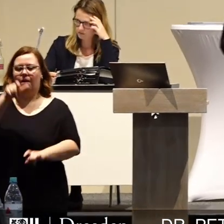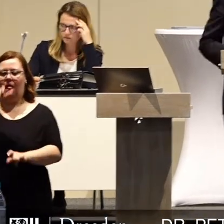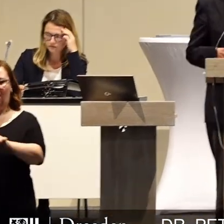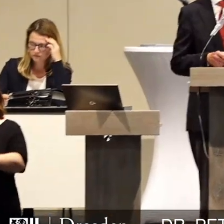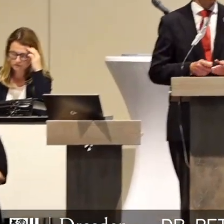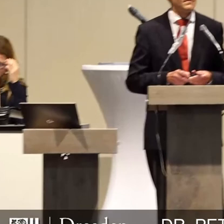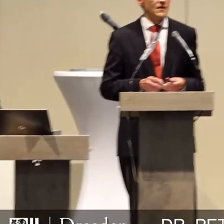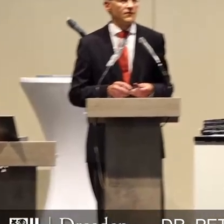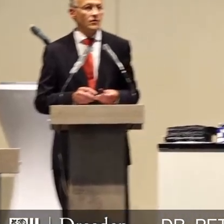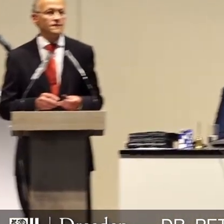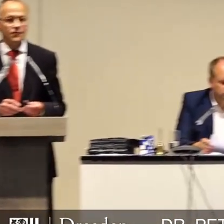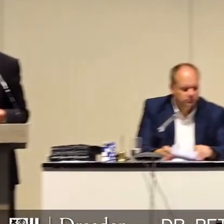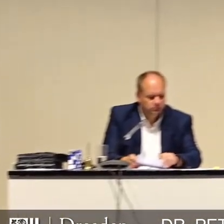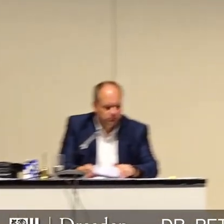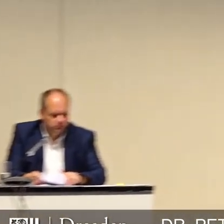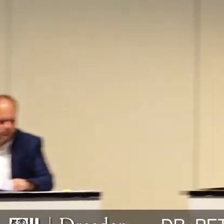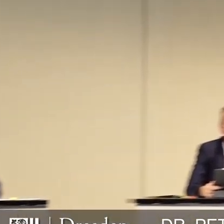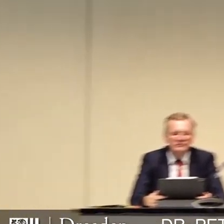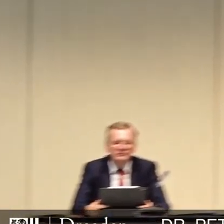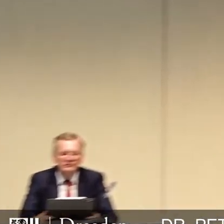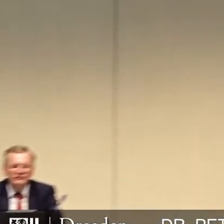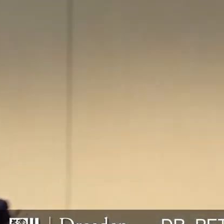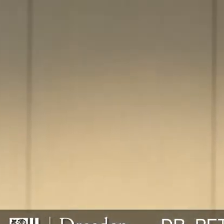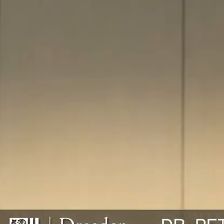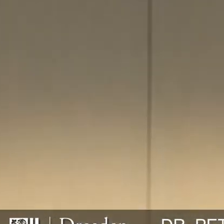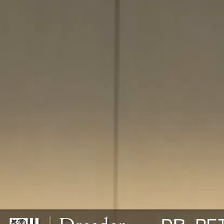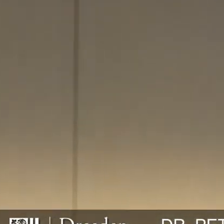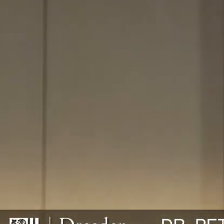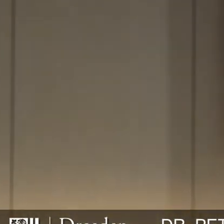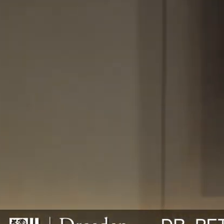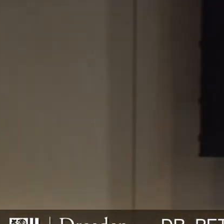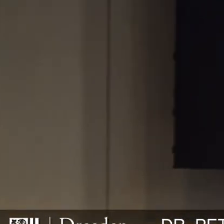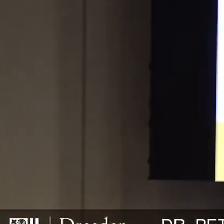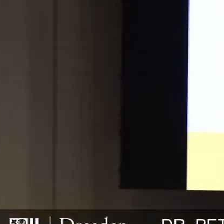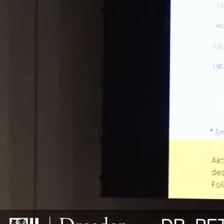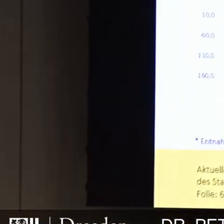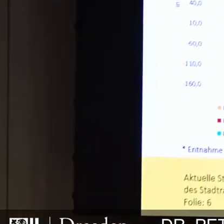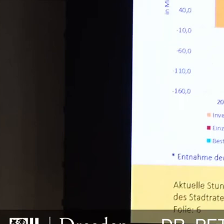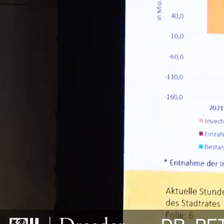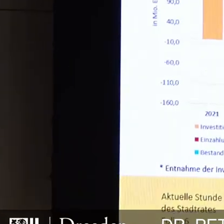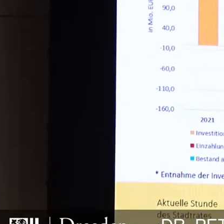was wir ausgeben wollen für Investitionen. Wohlgemerkt schon nach dem reduzierten Programm.